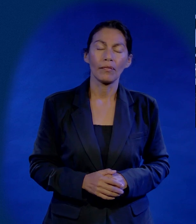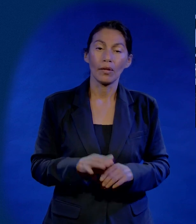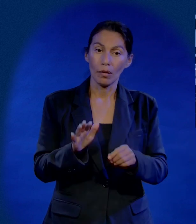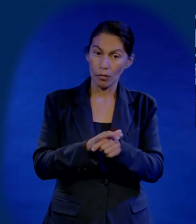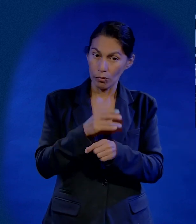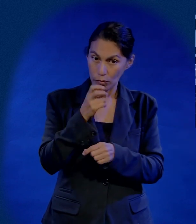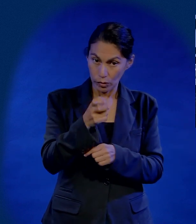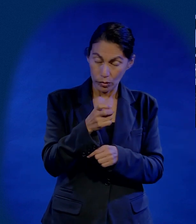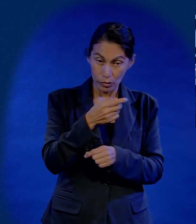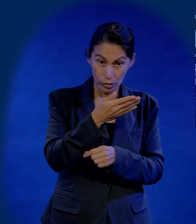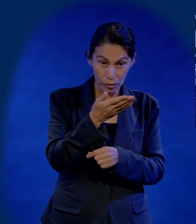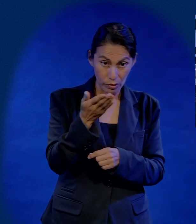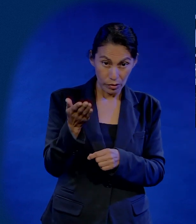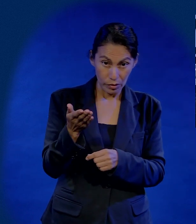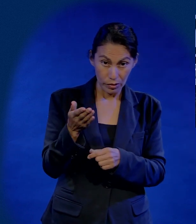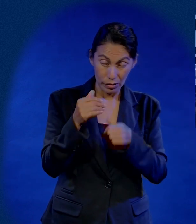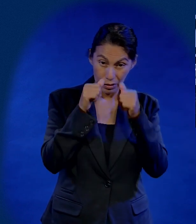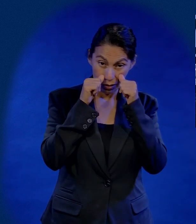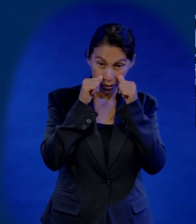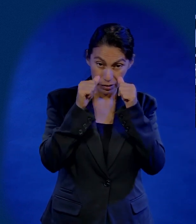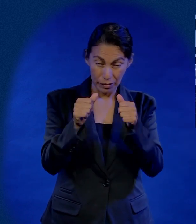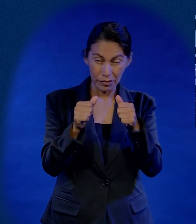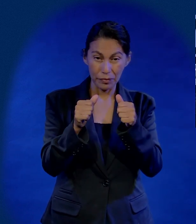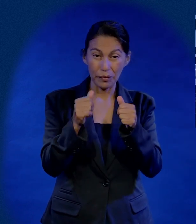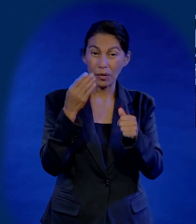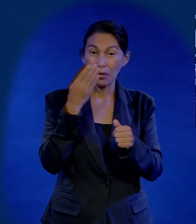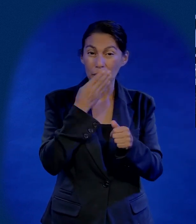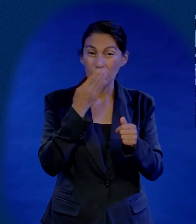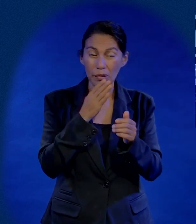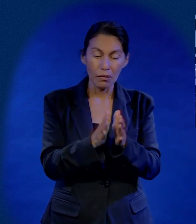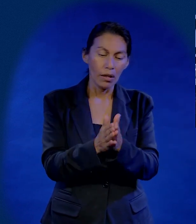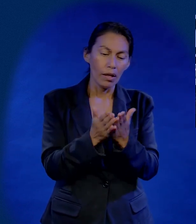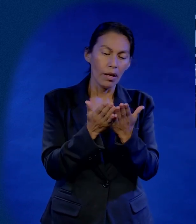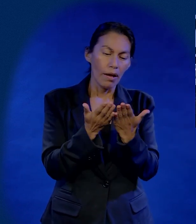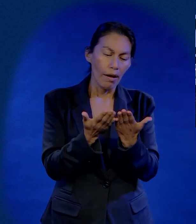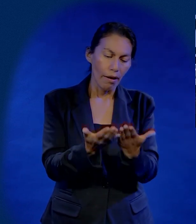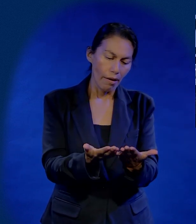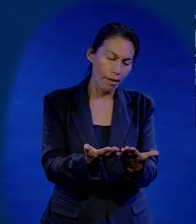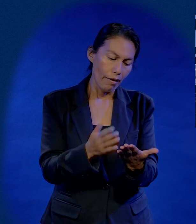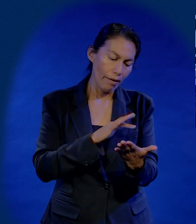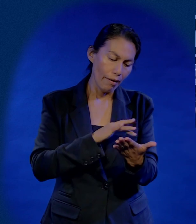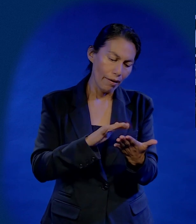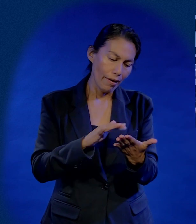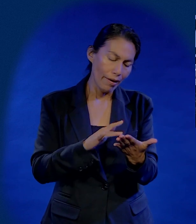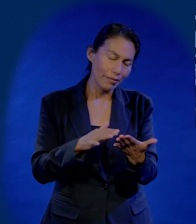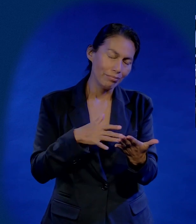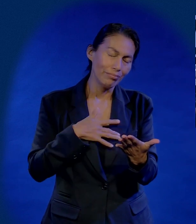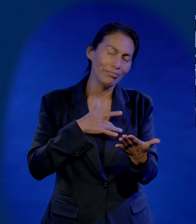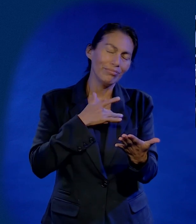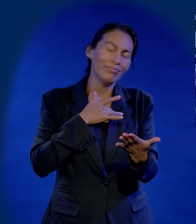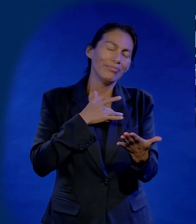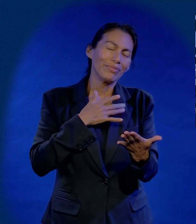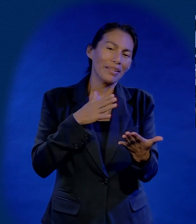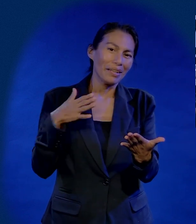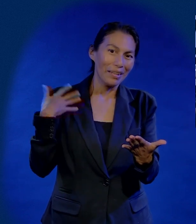Es muy importante que cuando usted escucha la palabra de Dios o la lee, trate de tener un espíritu alegre.